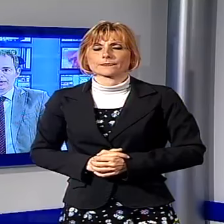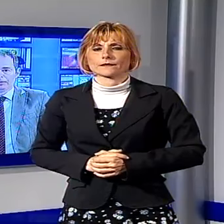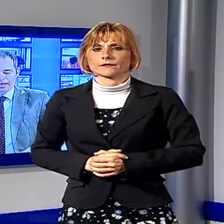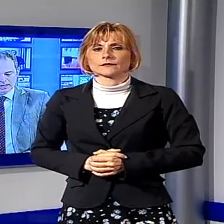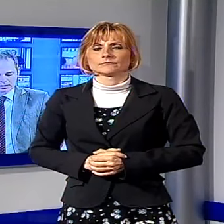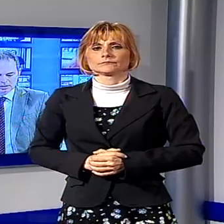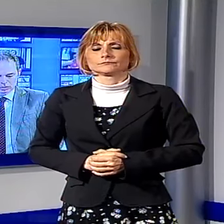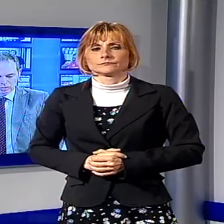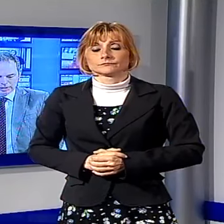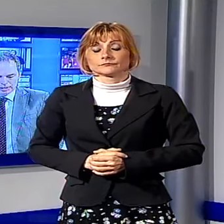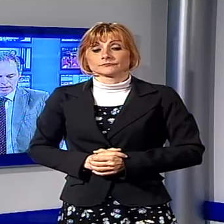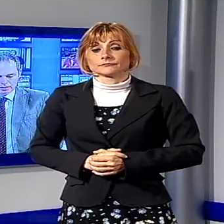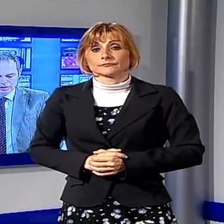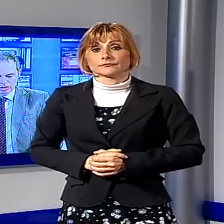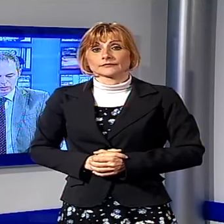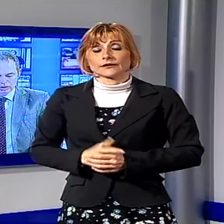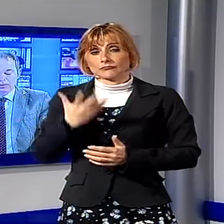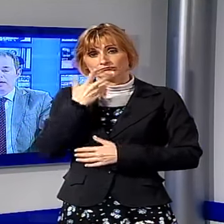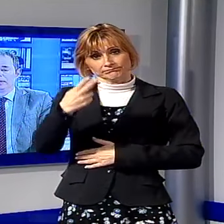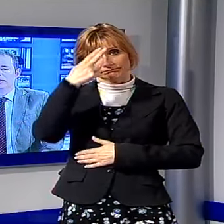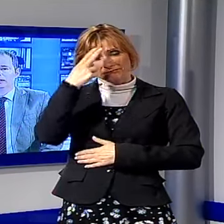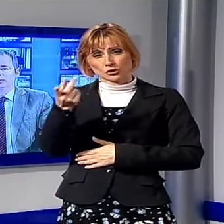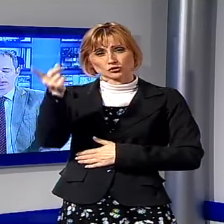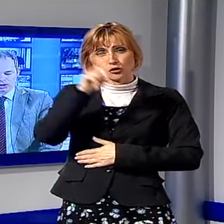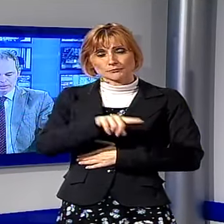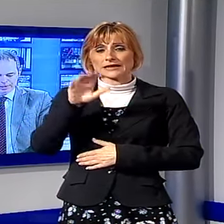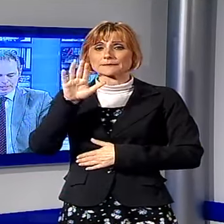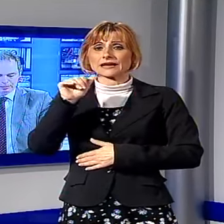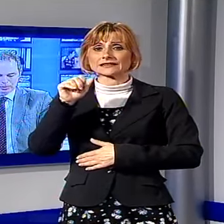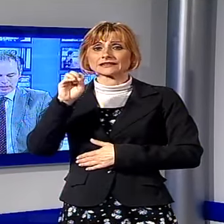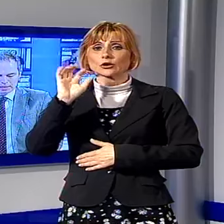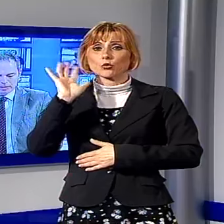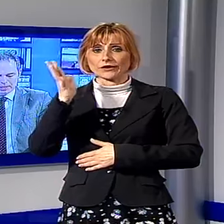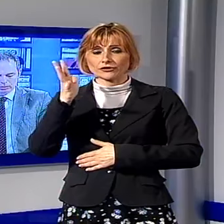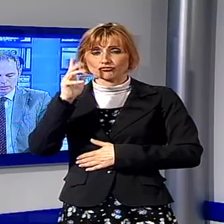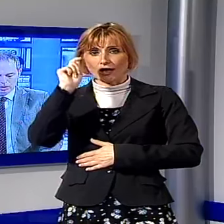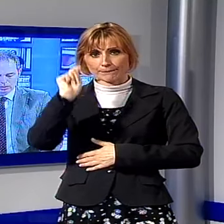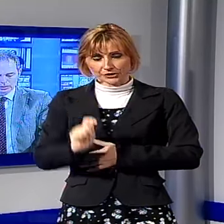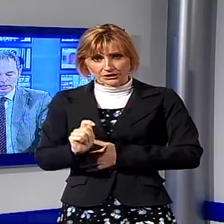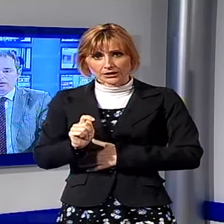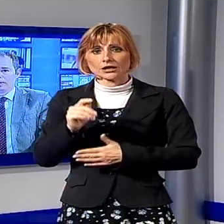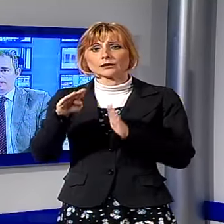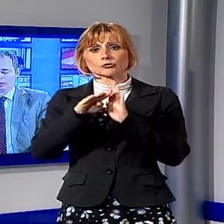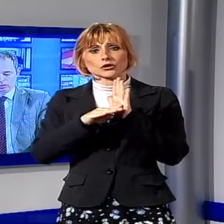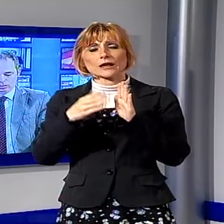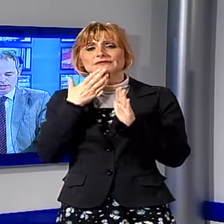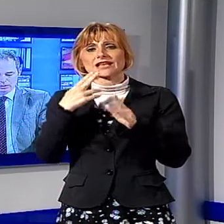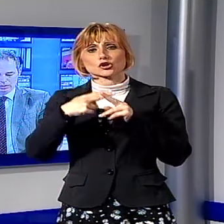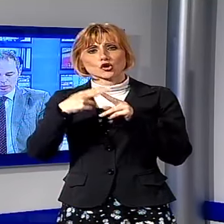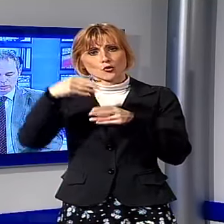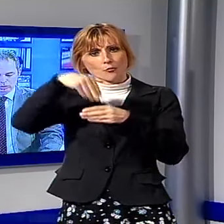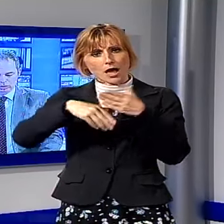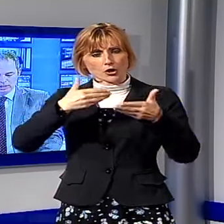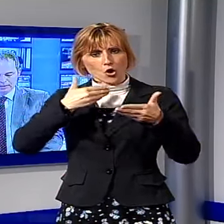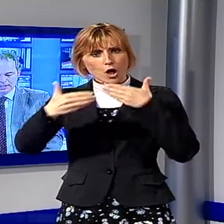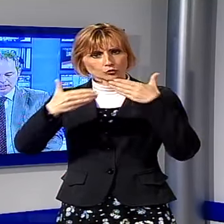Prima di chiudere, ricordo che domani martedì 15 aprile è in programma all'Auditorium San Romano di Lucca un